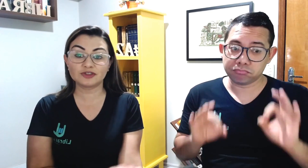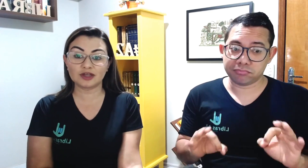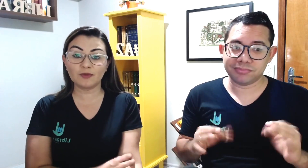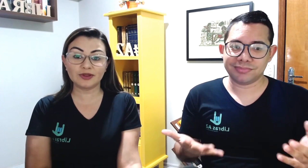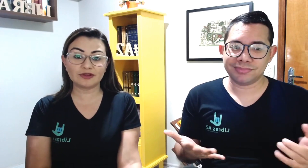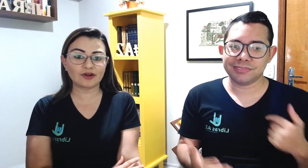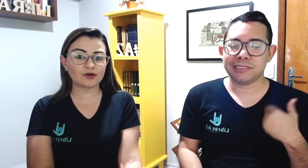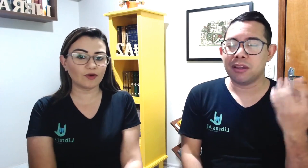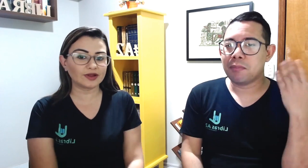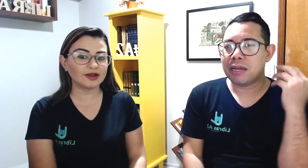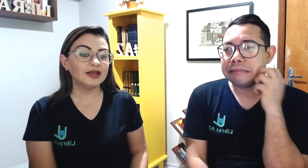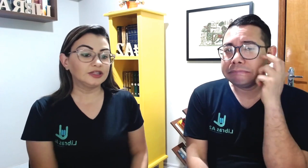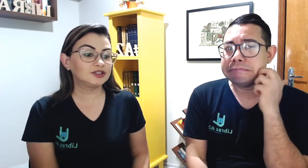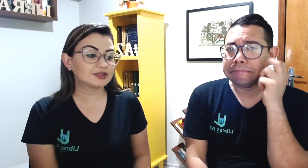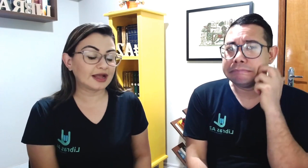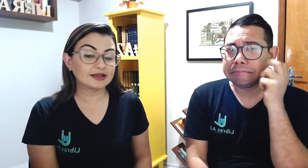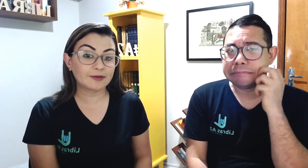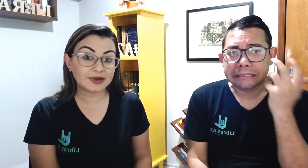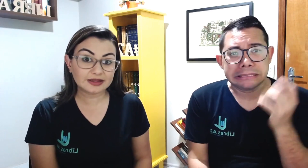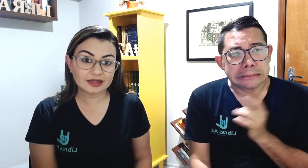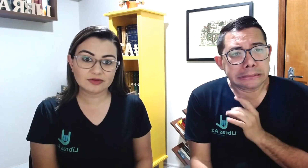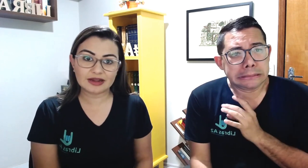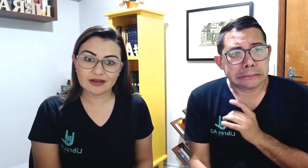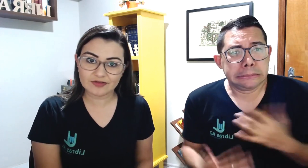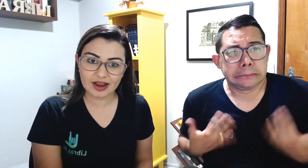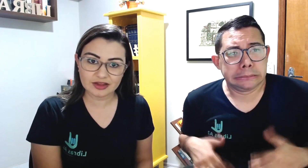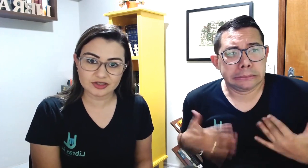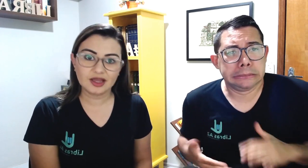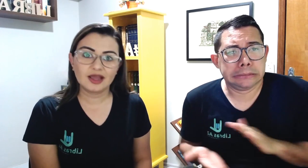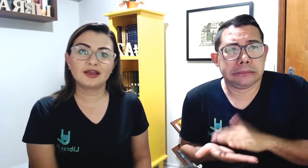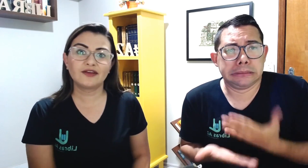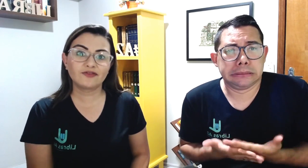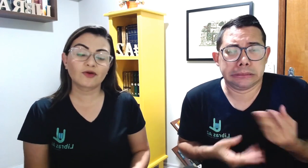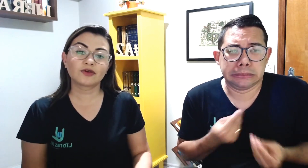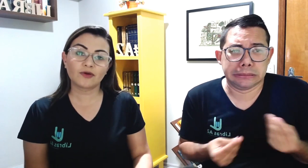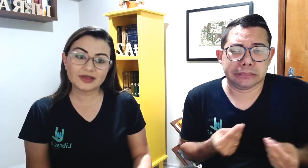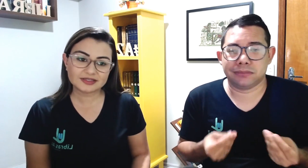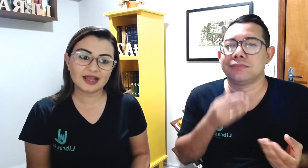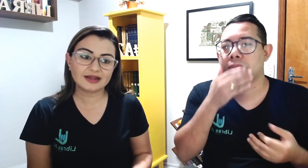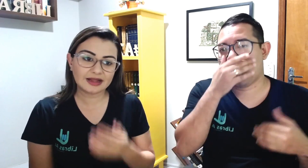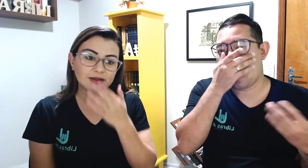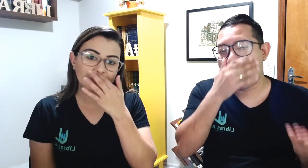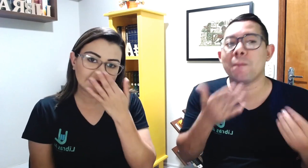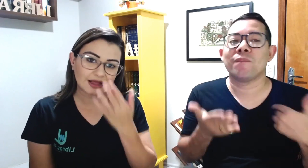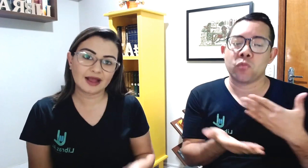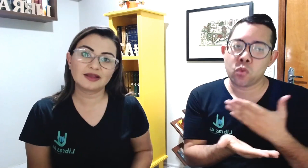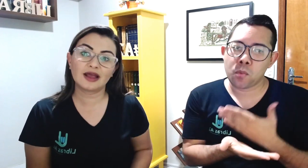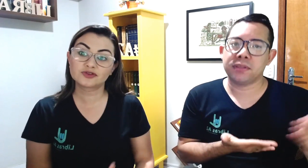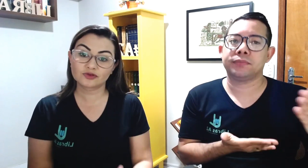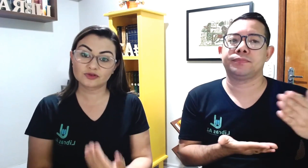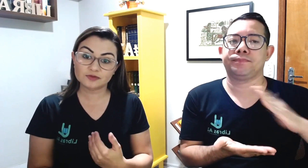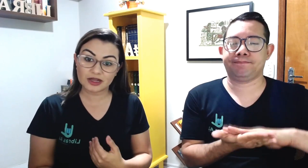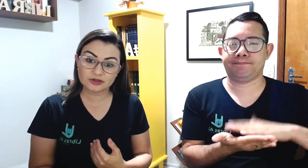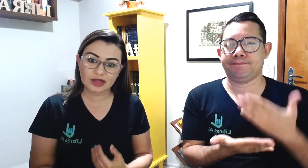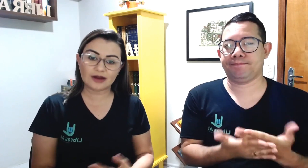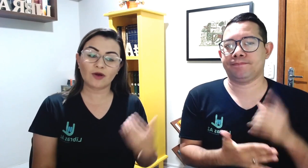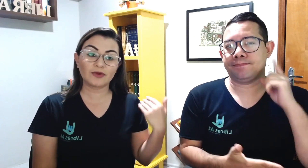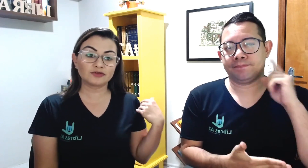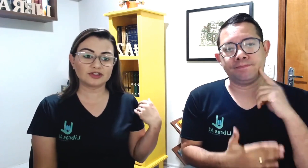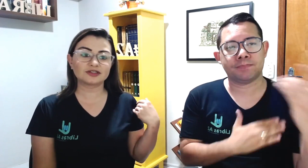tinha muita vergonha de estar interpretando lá na frente, e aí foi quando eu comecei, né, a interpretar, e aí os surdos me ajudaram, como eu disse